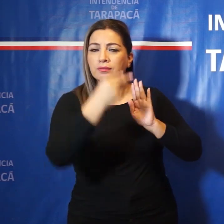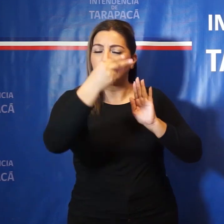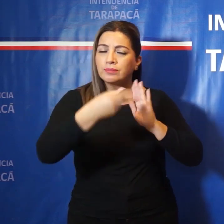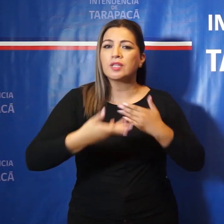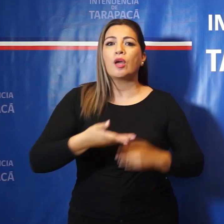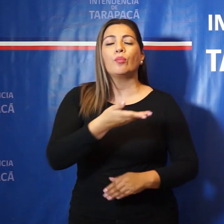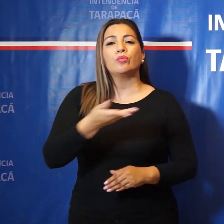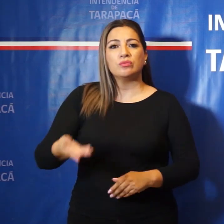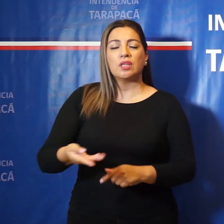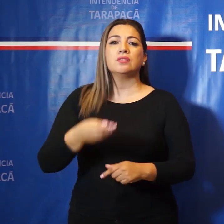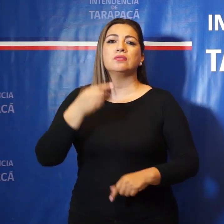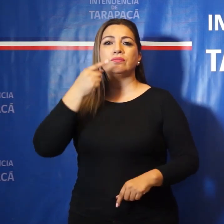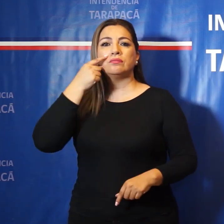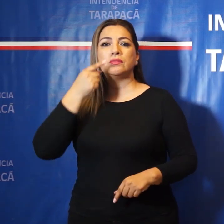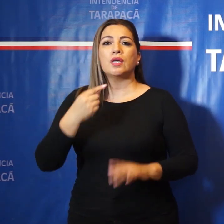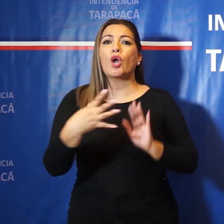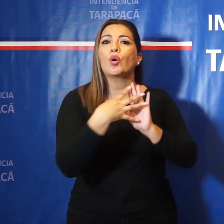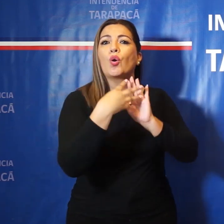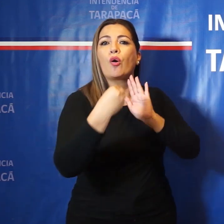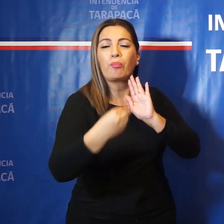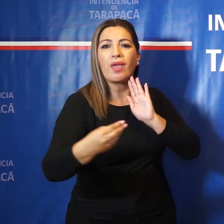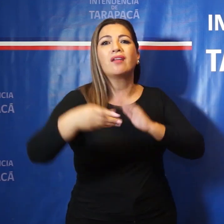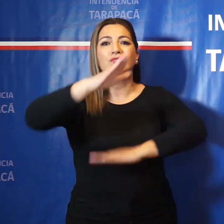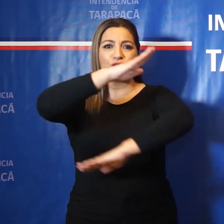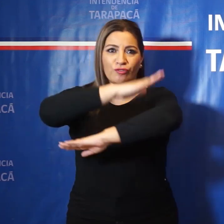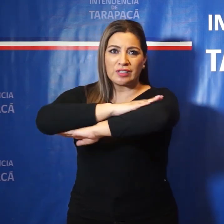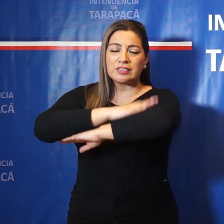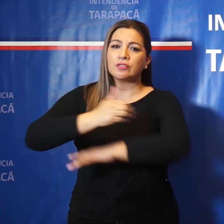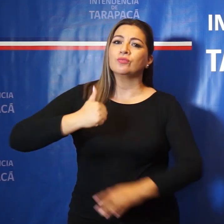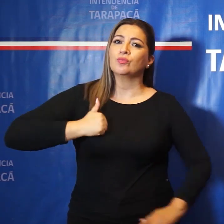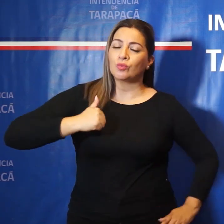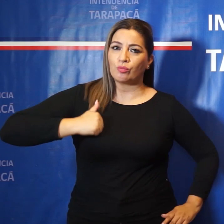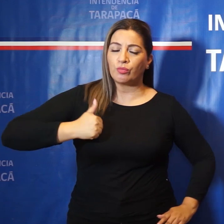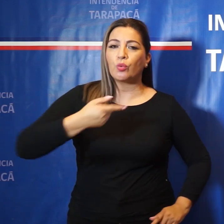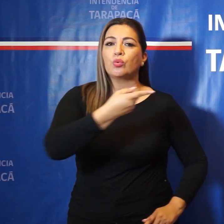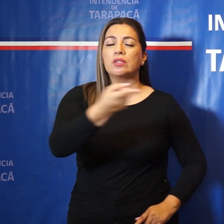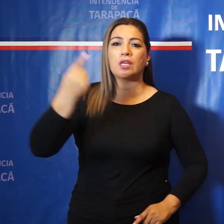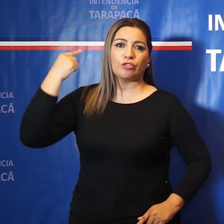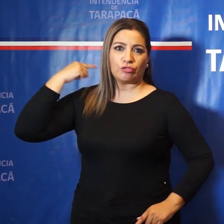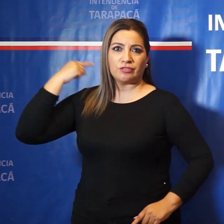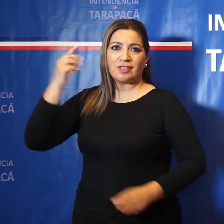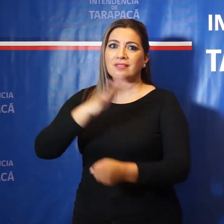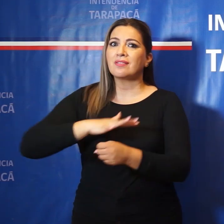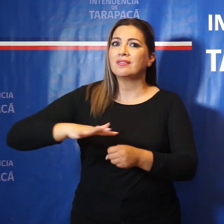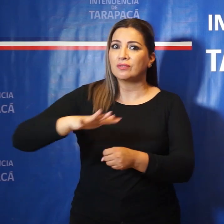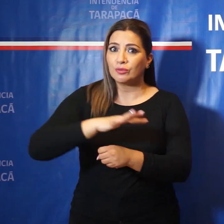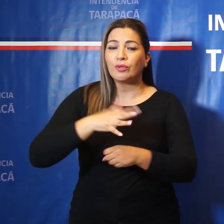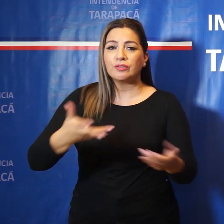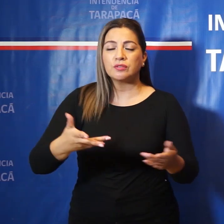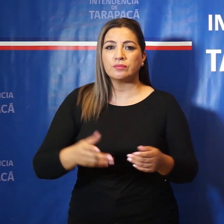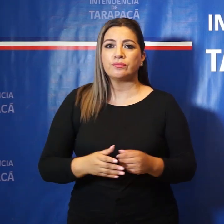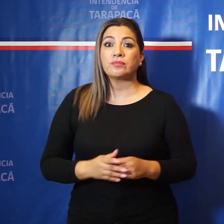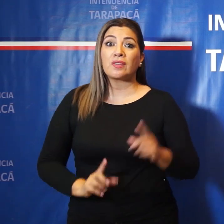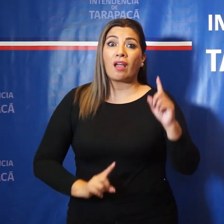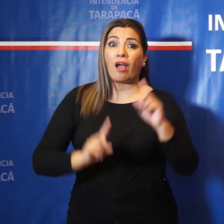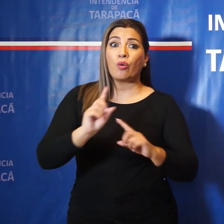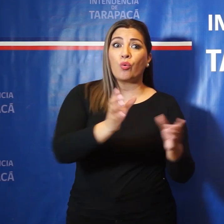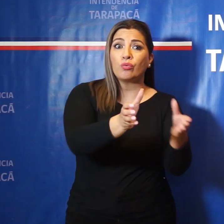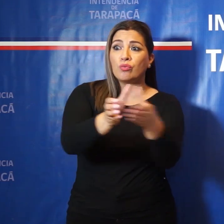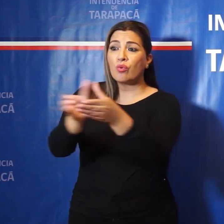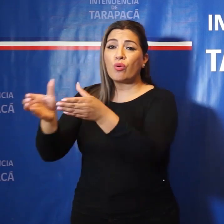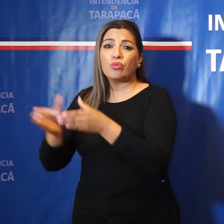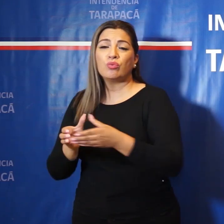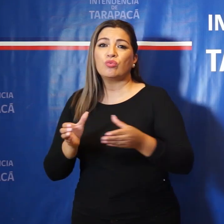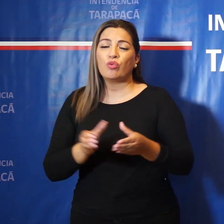posibilidad para que ustedes también la puedan replicar y que la gente tome conciencia de lo que está ocurriendo. Fundamentalmente, aquellos sectores, ¿no es cierto?, que